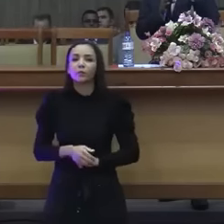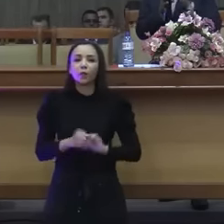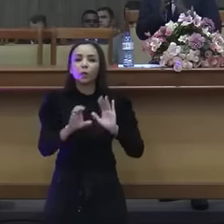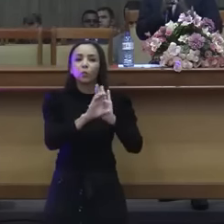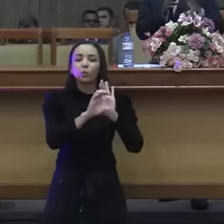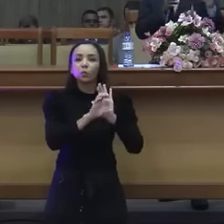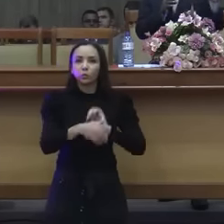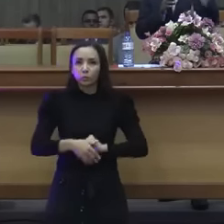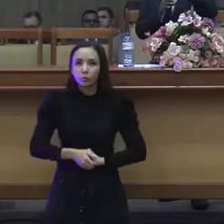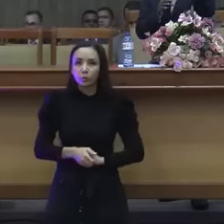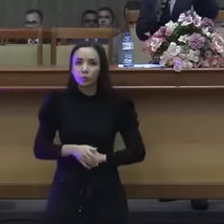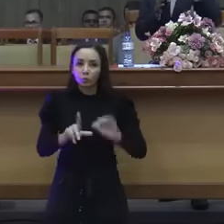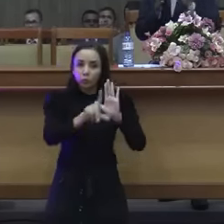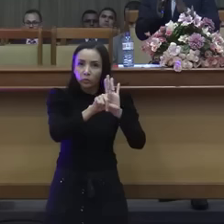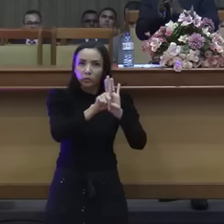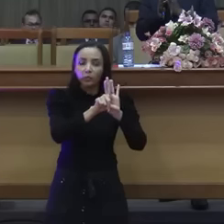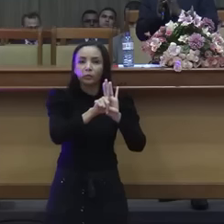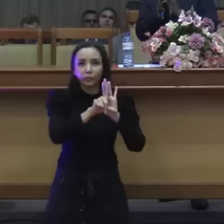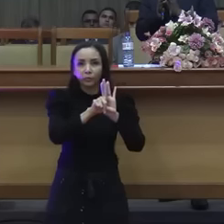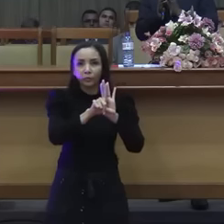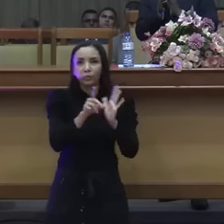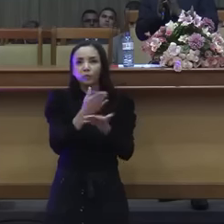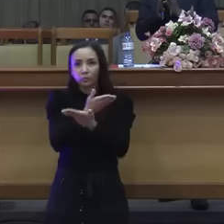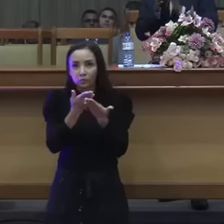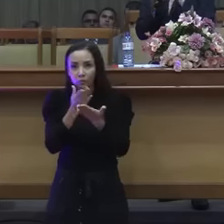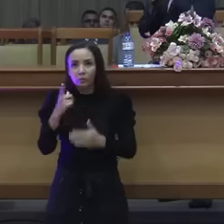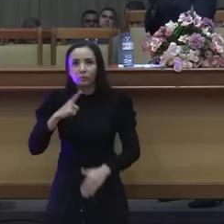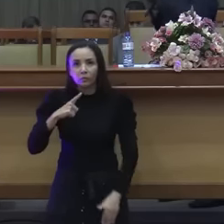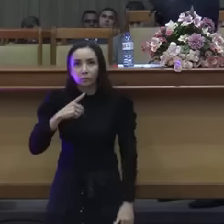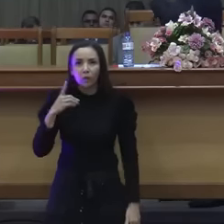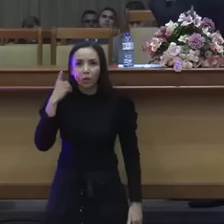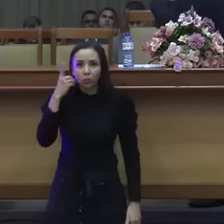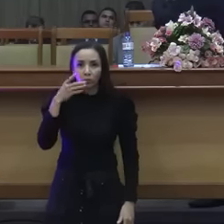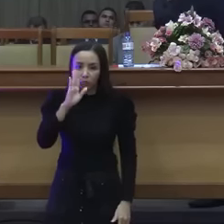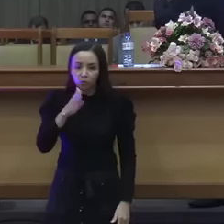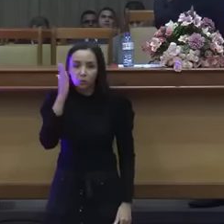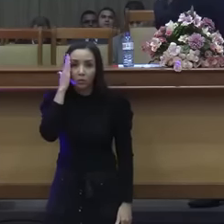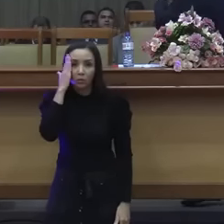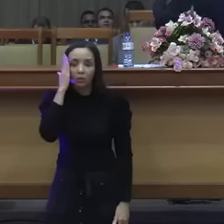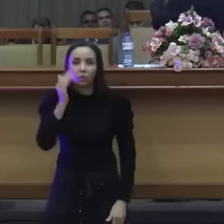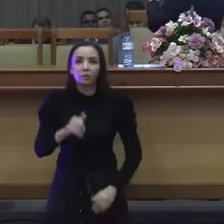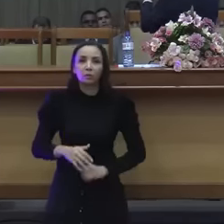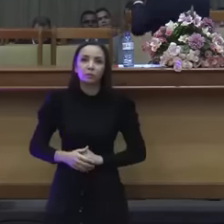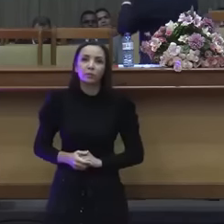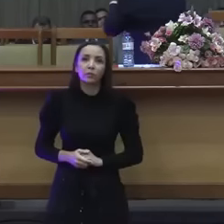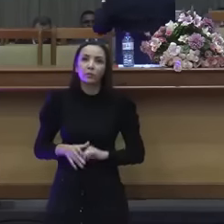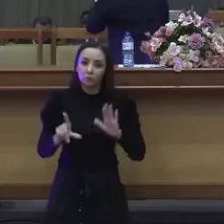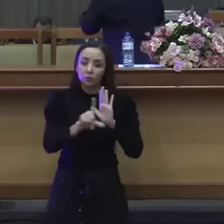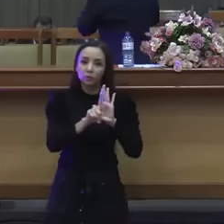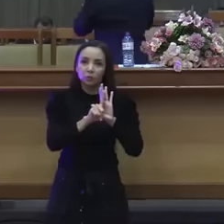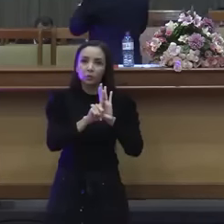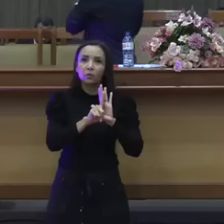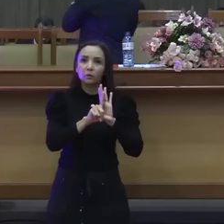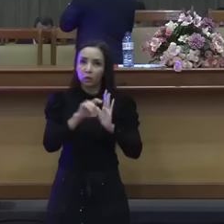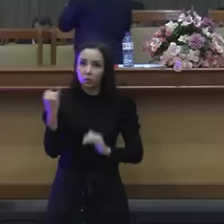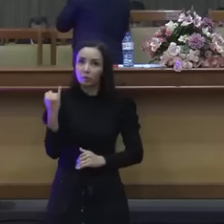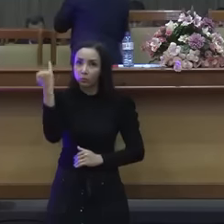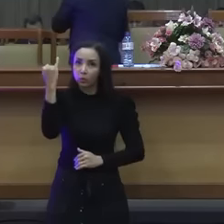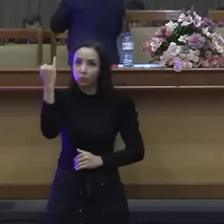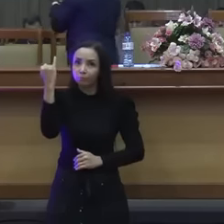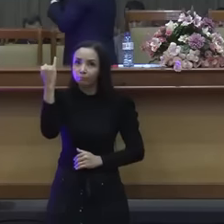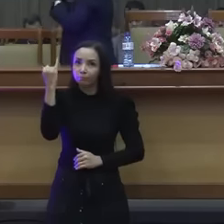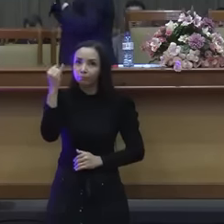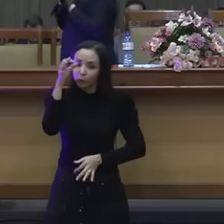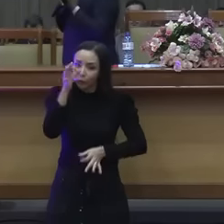não tendo lei, quem é advogado aí sabe disso, se julgará pela analogia, não é assim? E também se julgará pelos